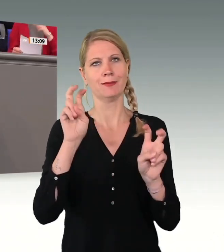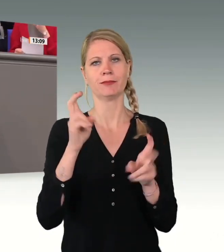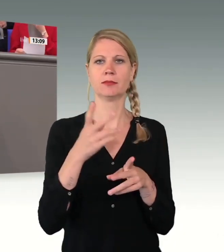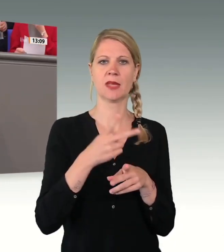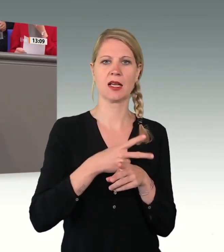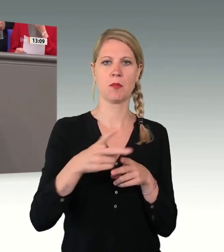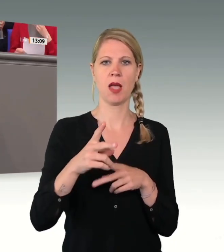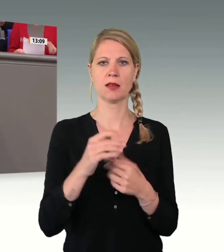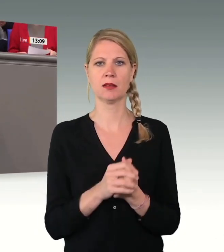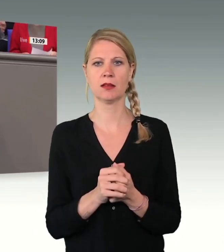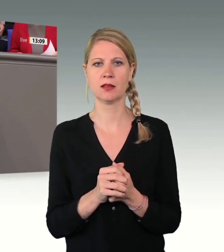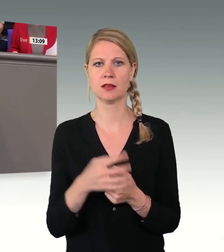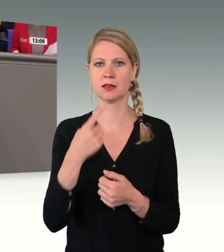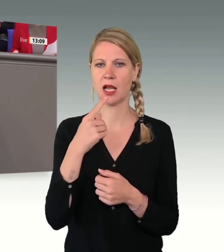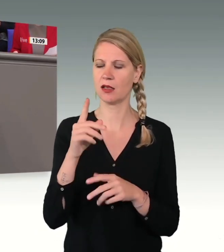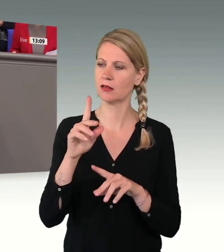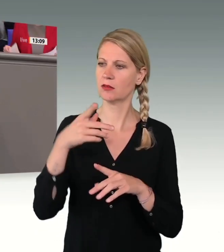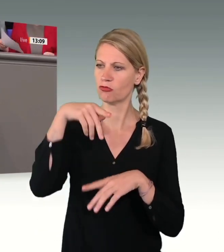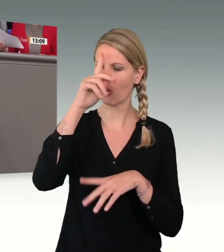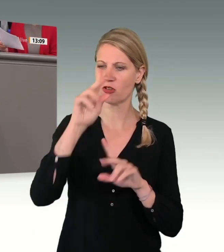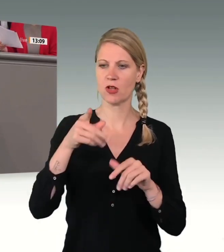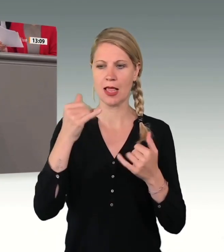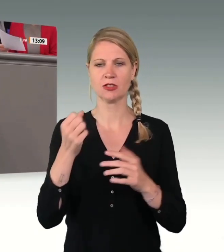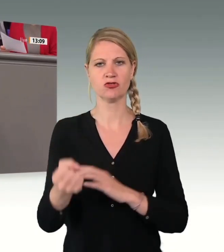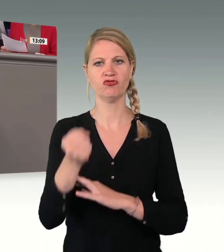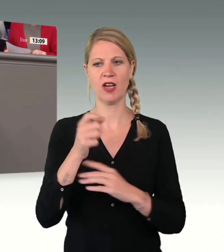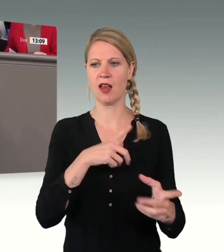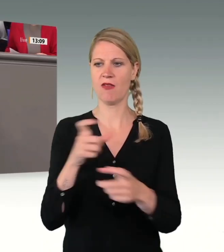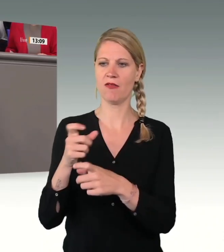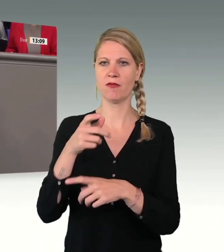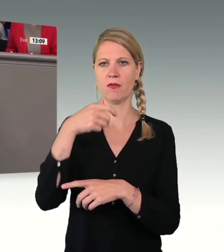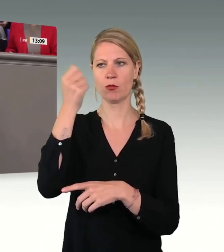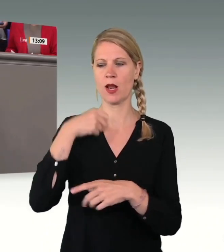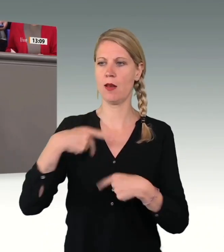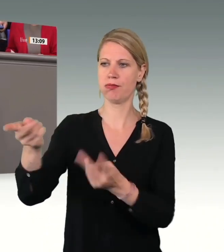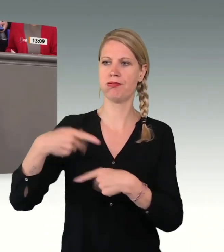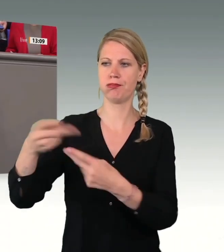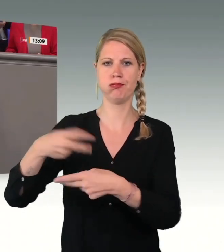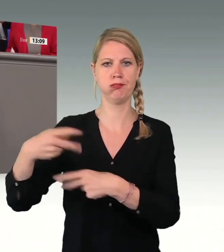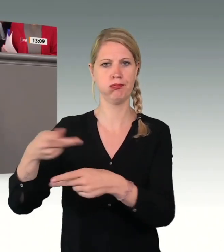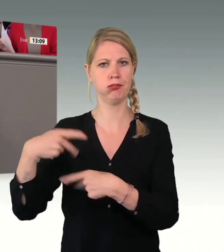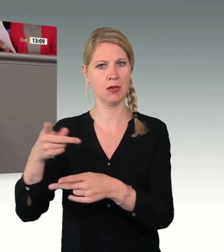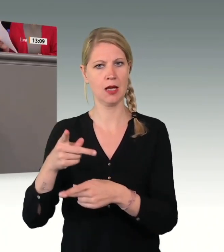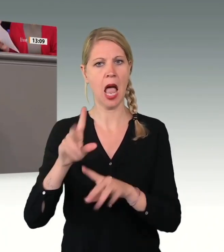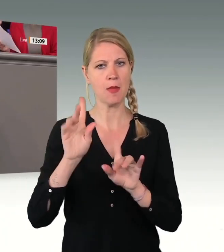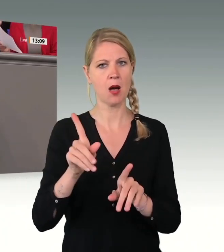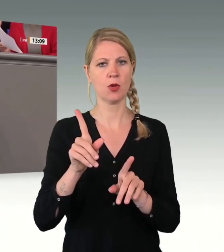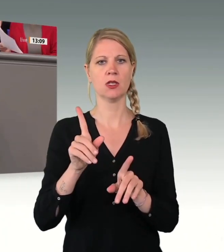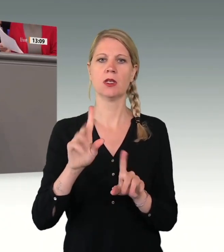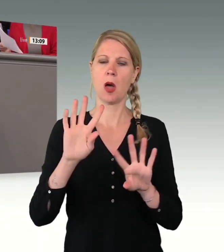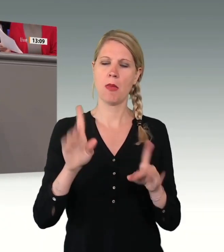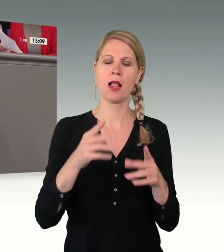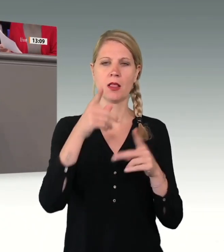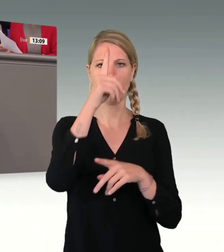neuen Flüchtlinge lieber eine Offensive starten, Deutschland viel dringender braucht, nämlich eine Abschiebungsoffensive für